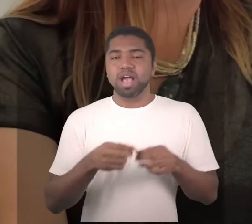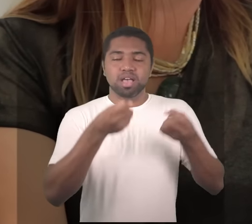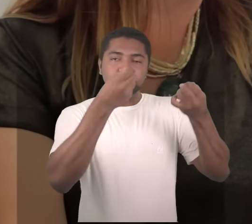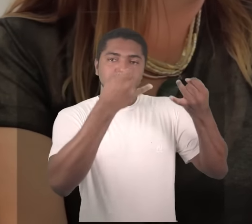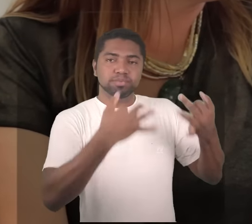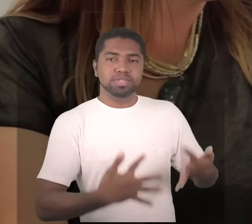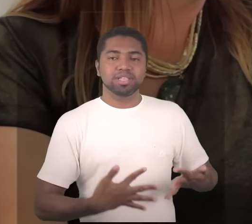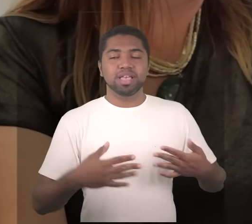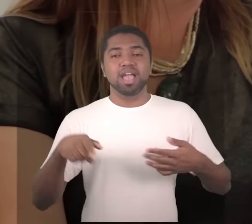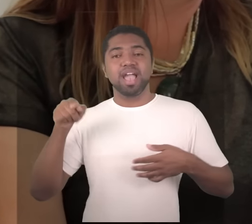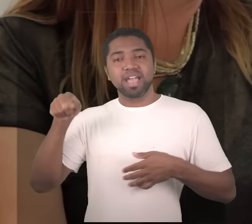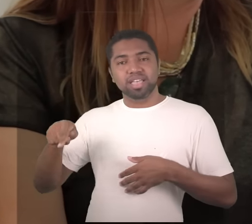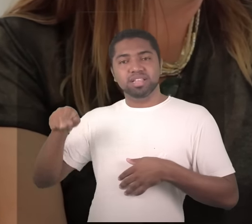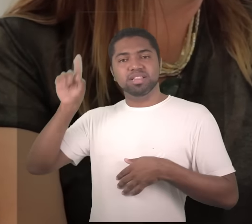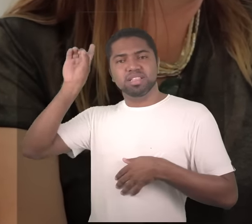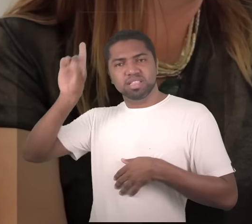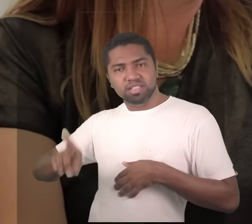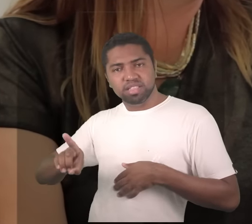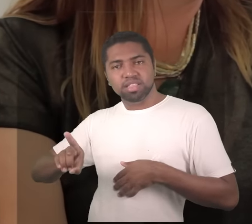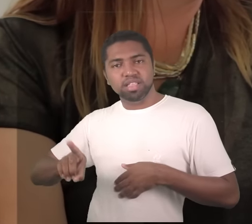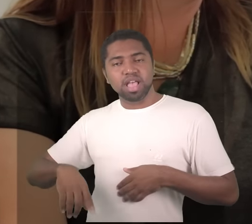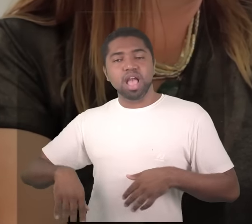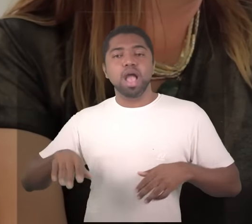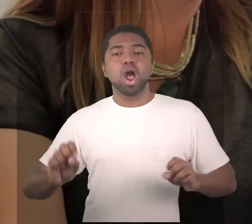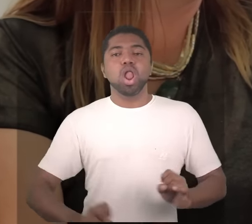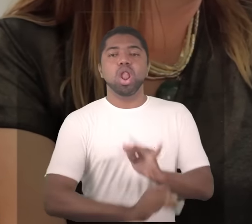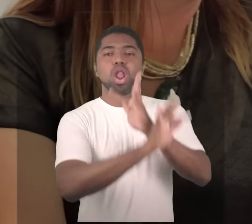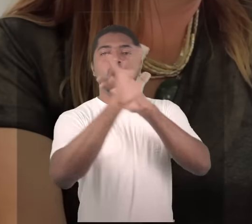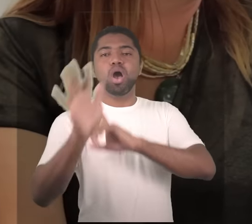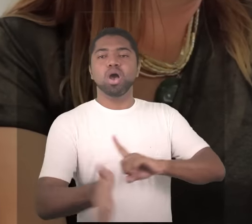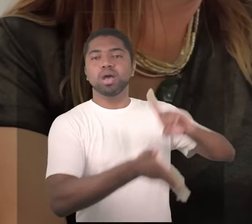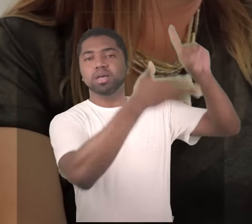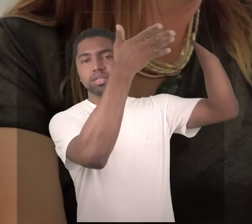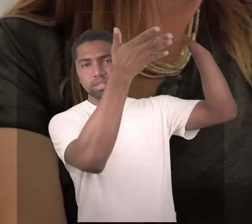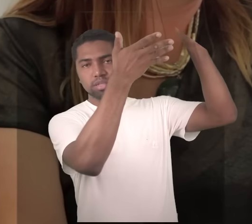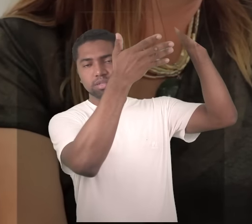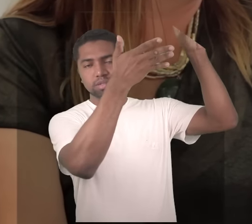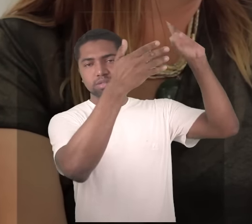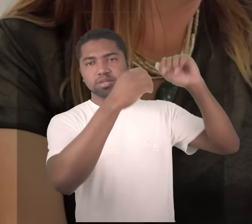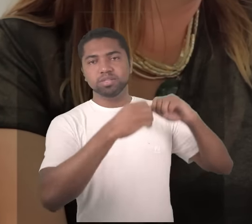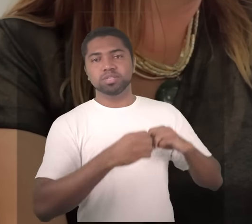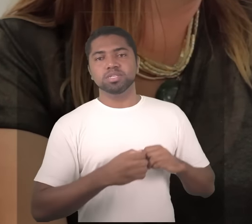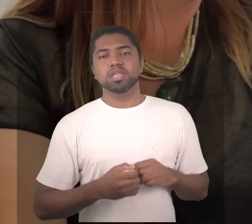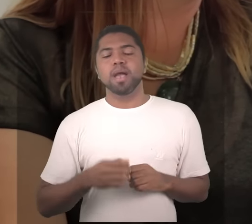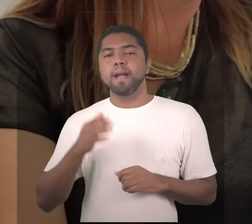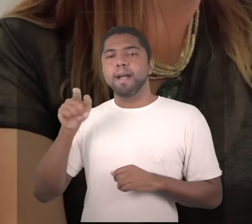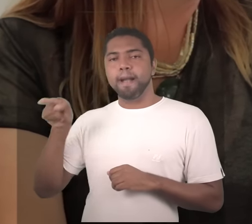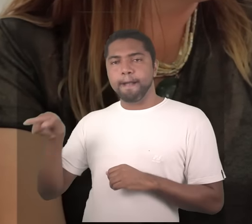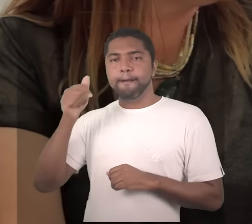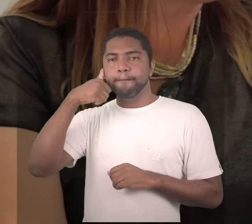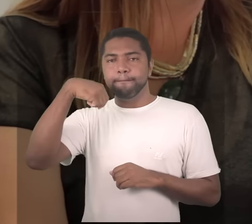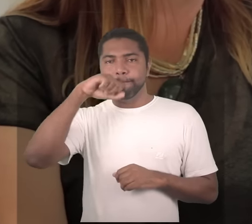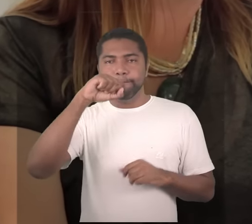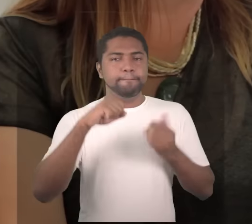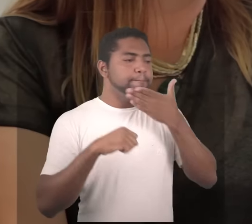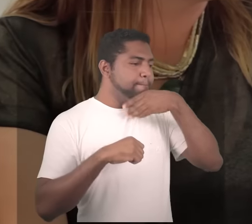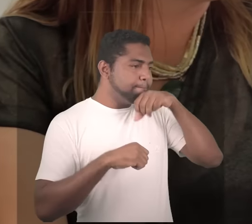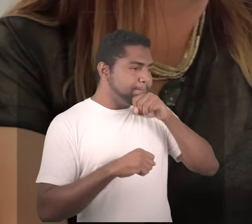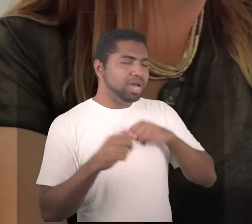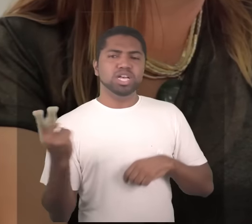né então eu acredito que o pai e a mãe do jeito que eles são eles são testemunhas vivas aí do amor de Deus né de